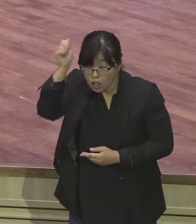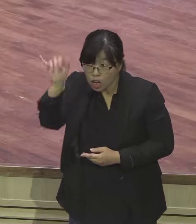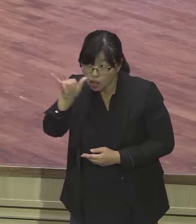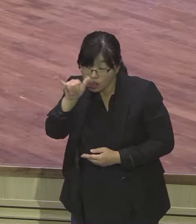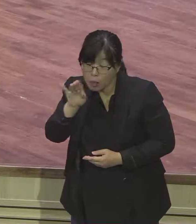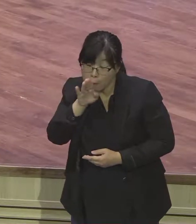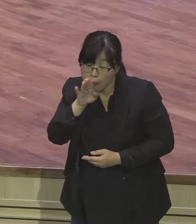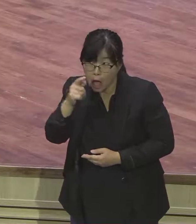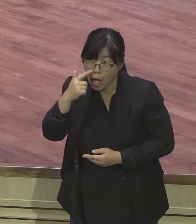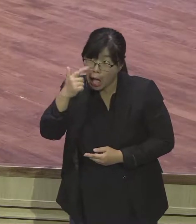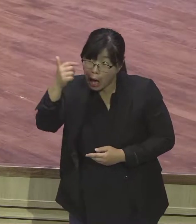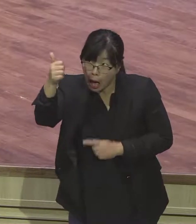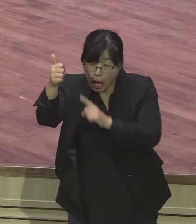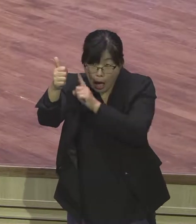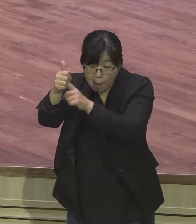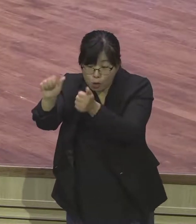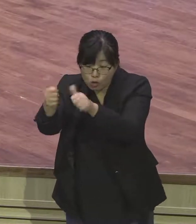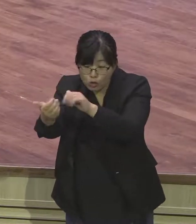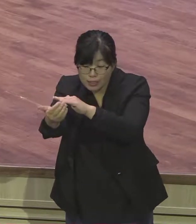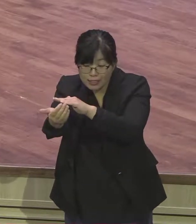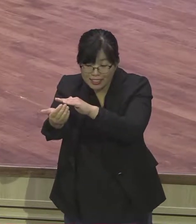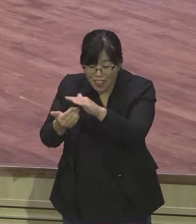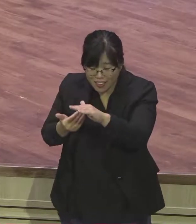예언을 그렇게 유언을 했다